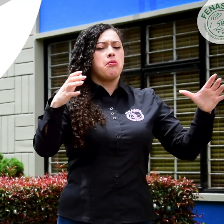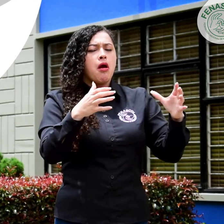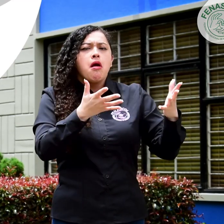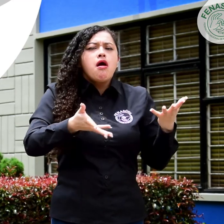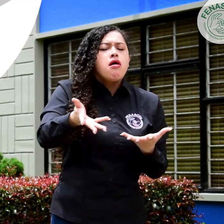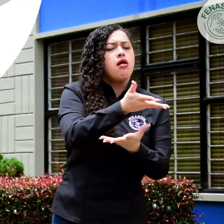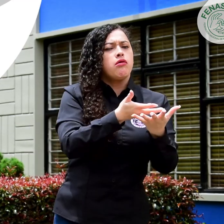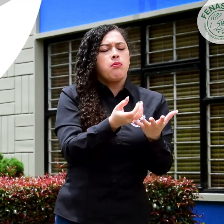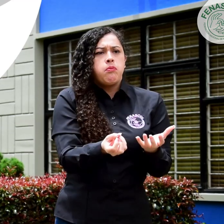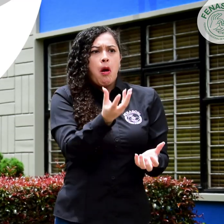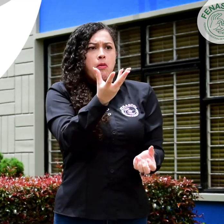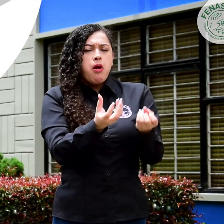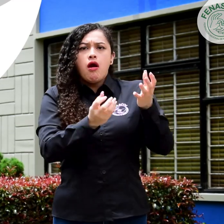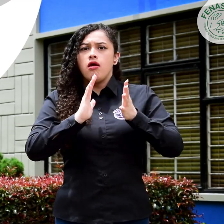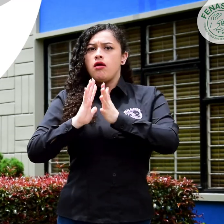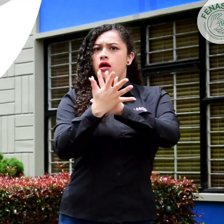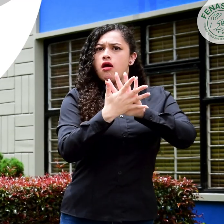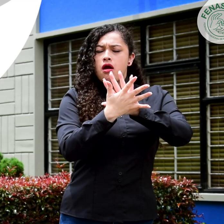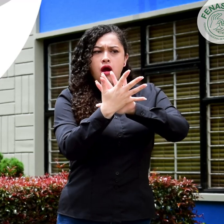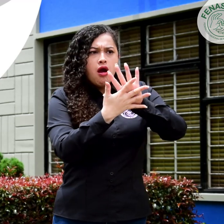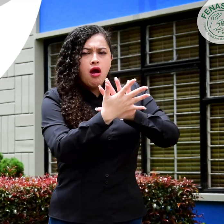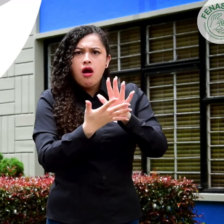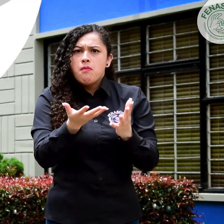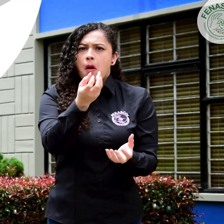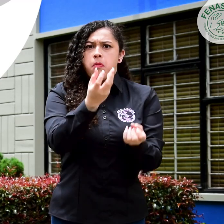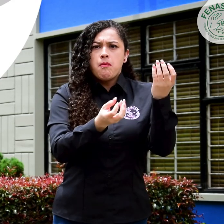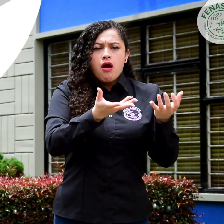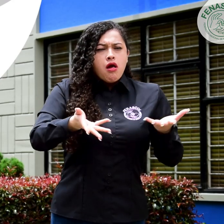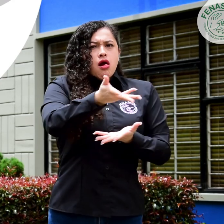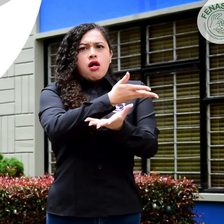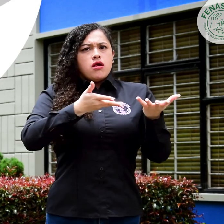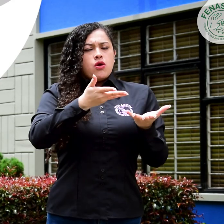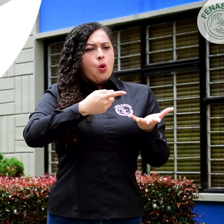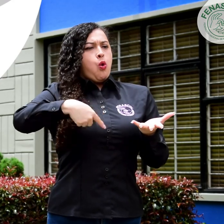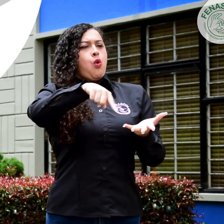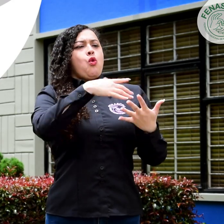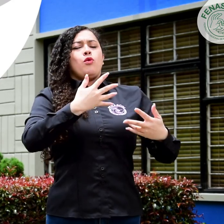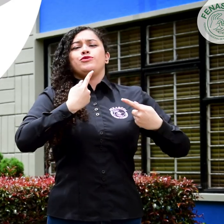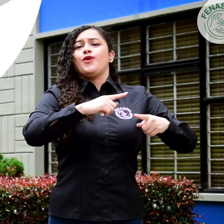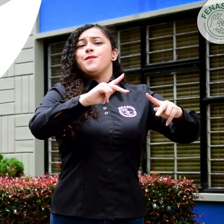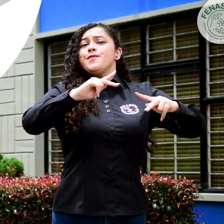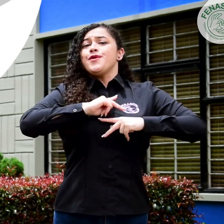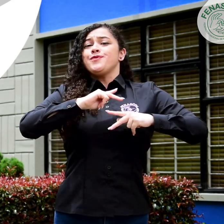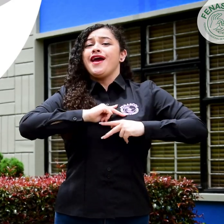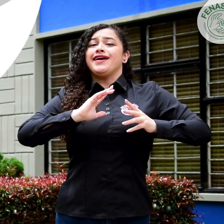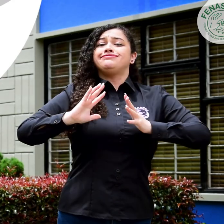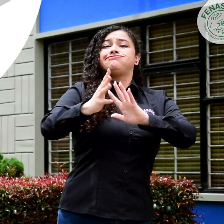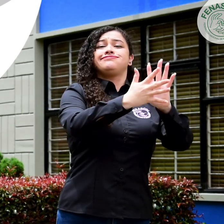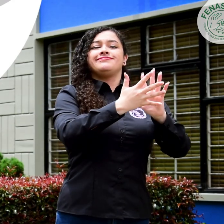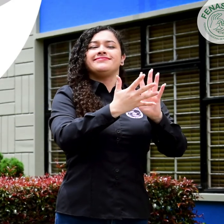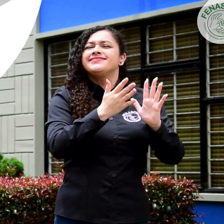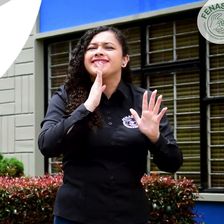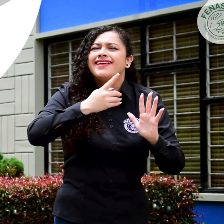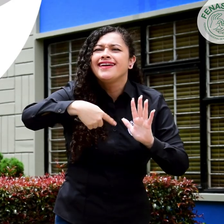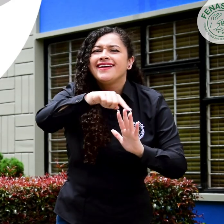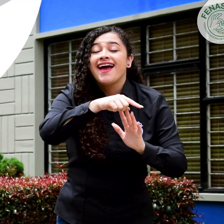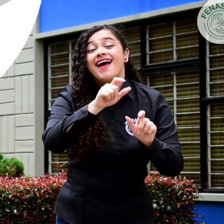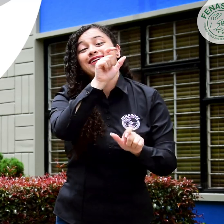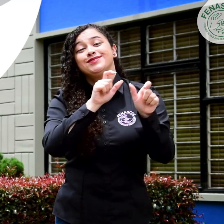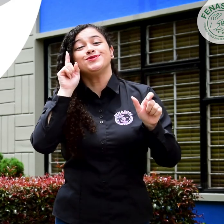desarrollan de forma natural cuando las personas sordas se reúnen. Por lo tanto, es el patrimonio de las personas